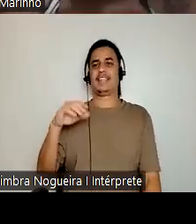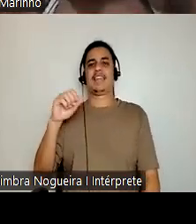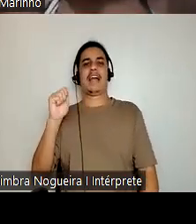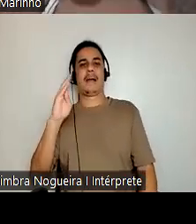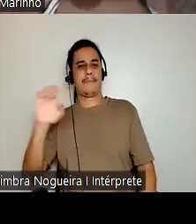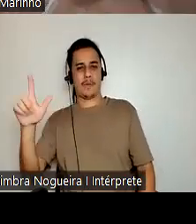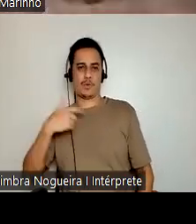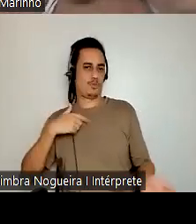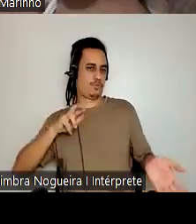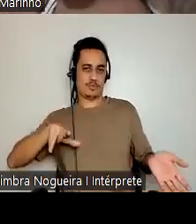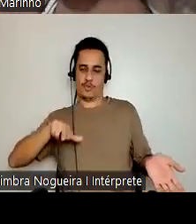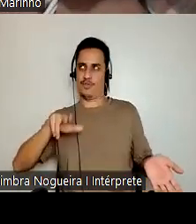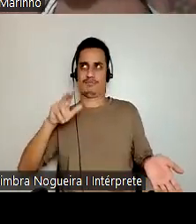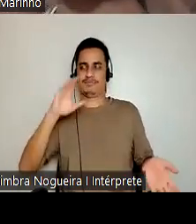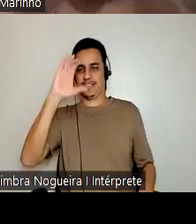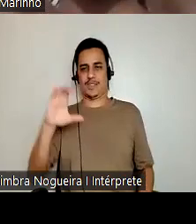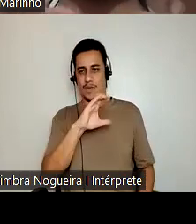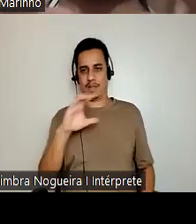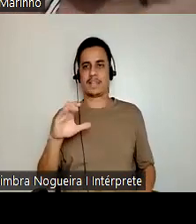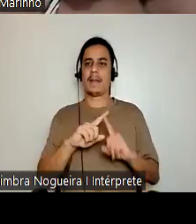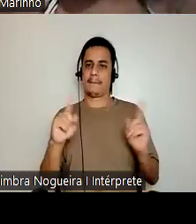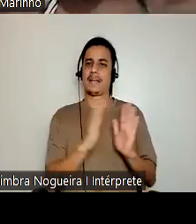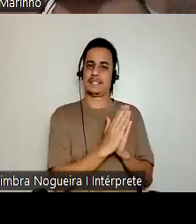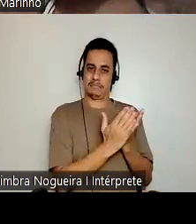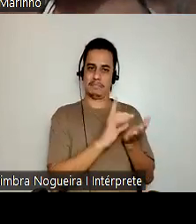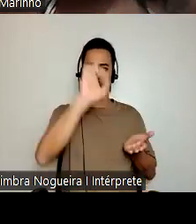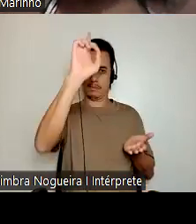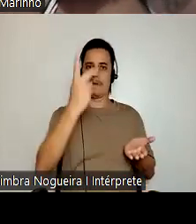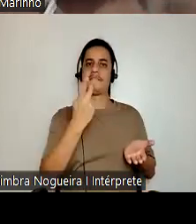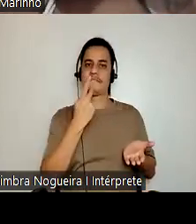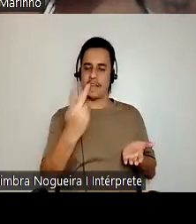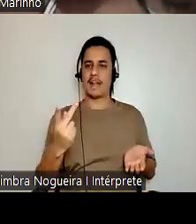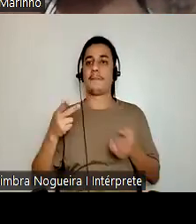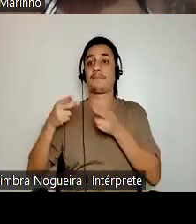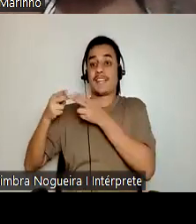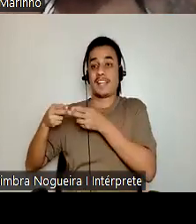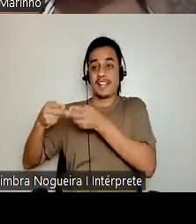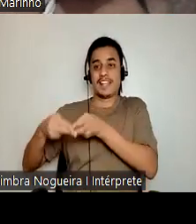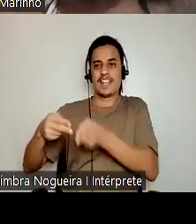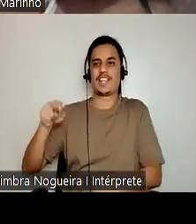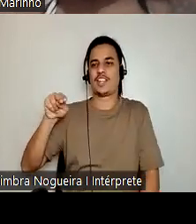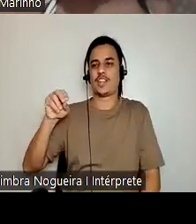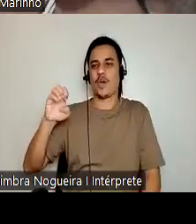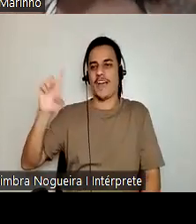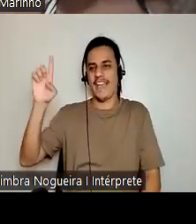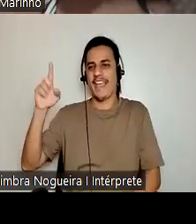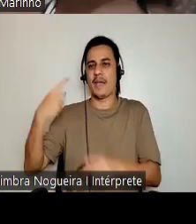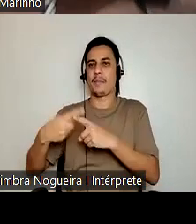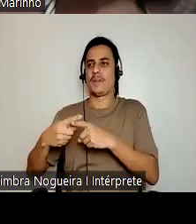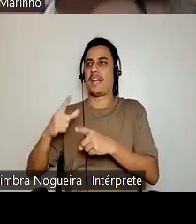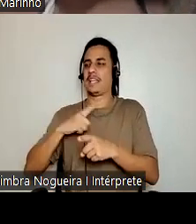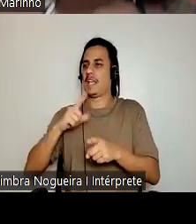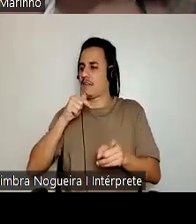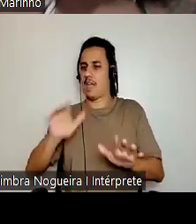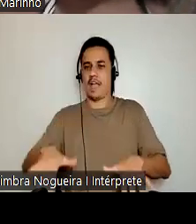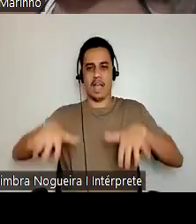A história diz, a Bíblia diz, que Noé, em um determinado contexto, depois que passou todo aquele rolê da arca, ele ficou bêbado